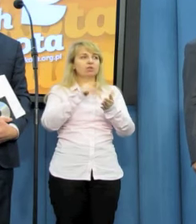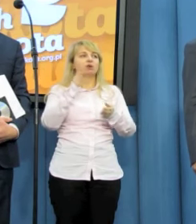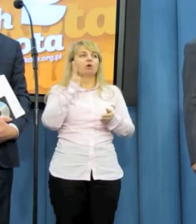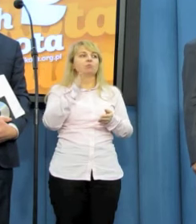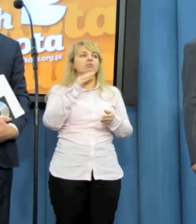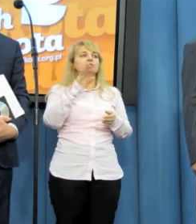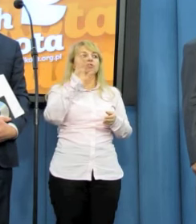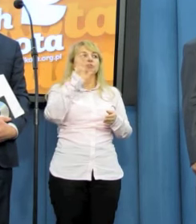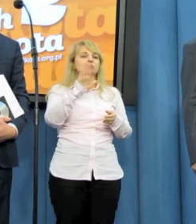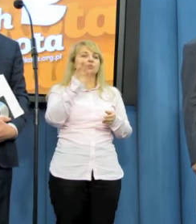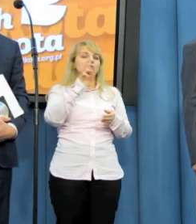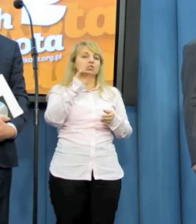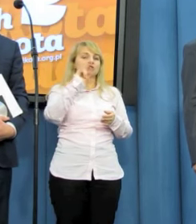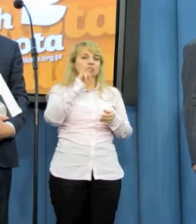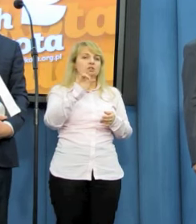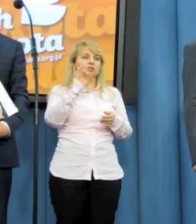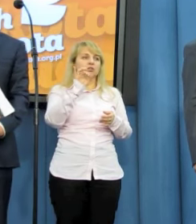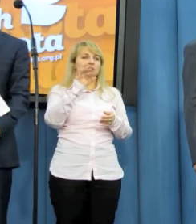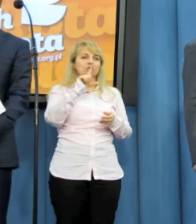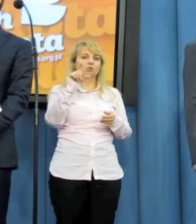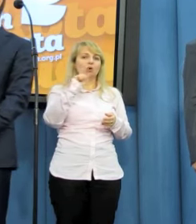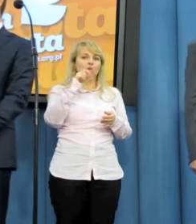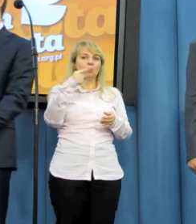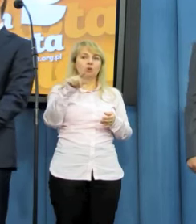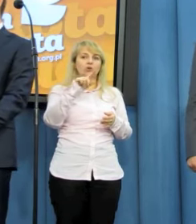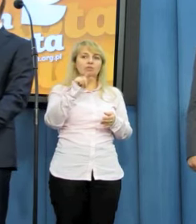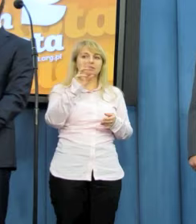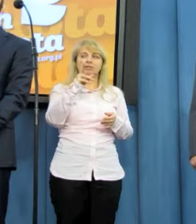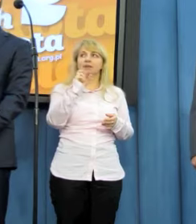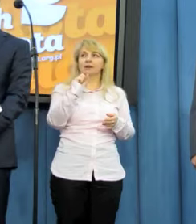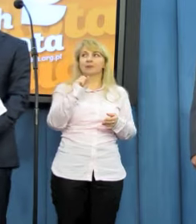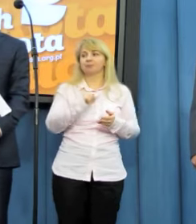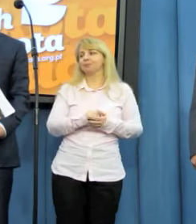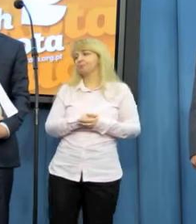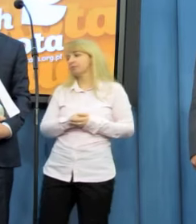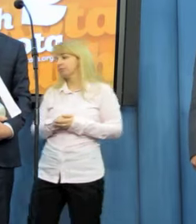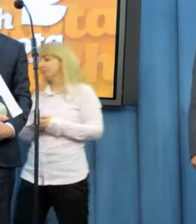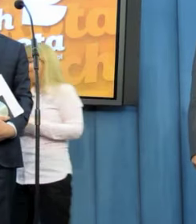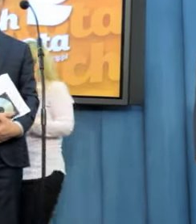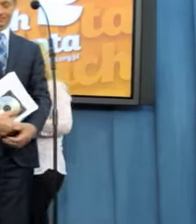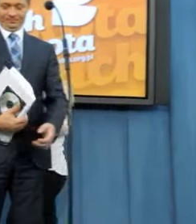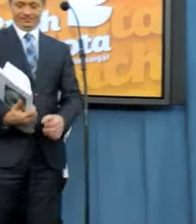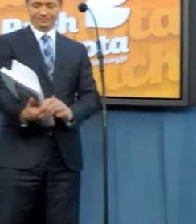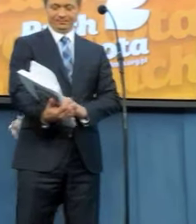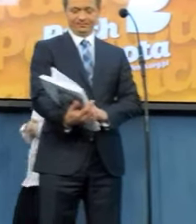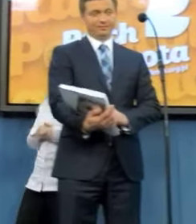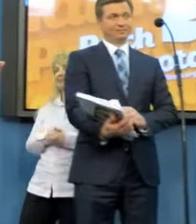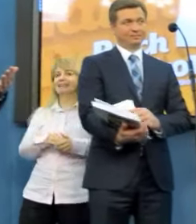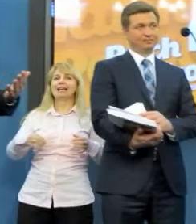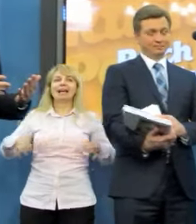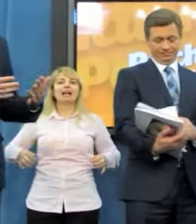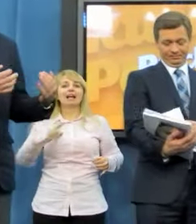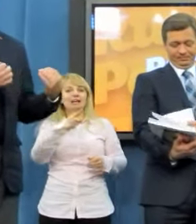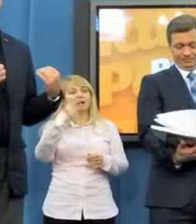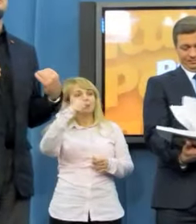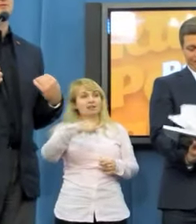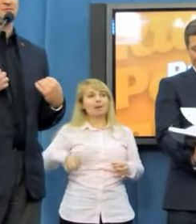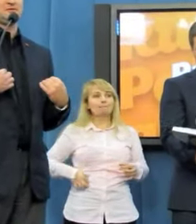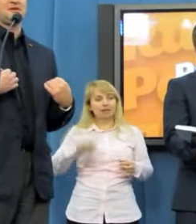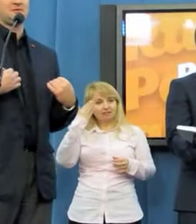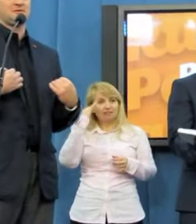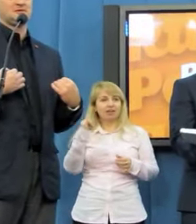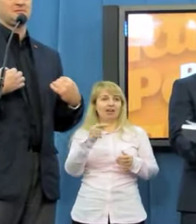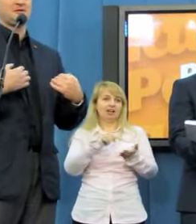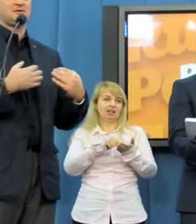pani profesor Grzygłocka, która dostarczyła... Jeżeli mogę, pani redaktor, zdaje sobie pani sprawę z tego, jakiej wagi była ta poprawka, tak? No